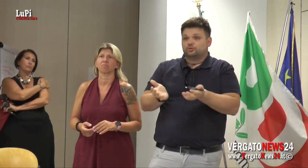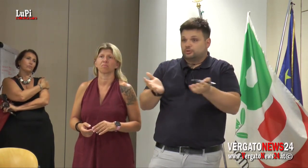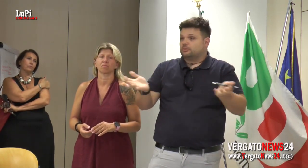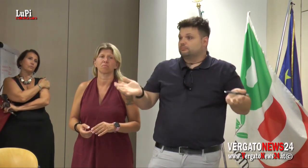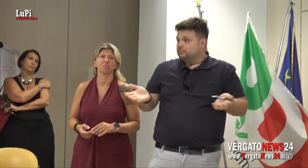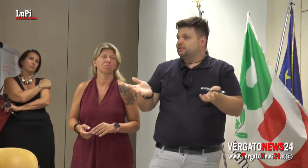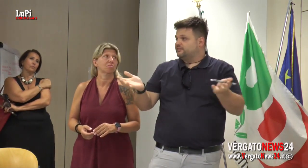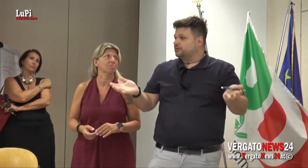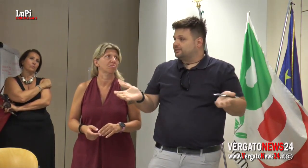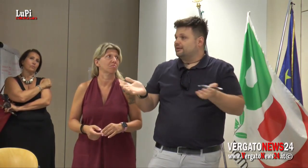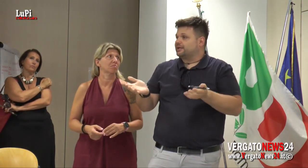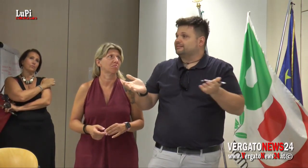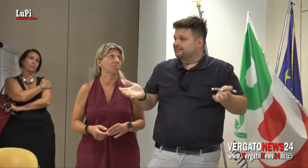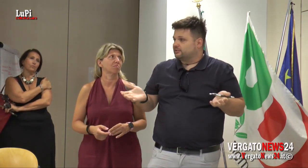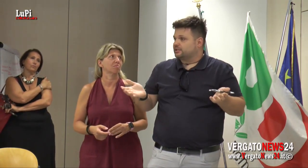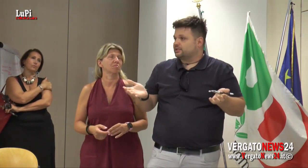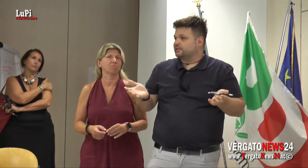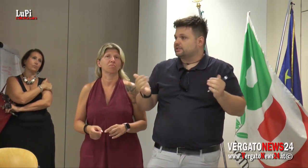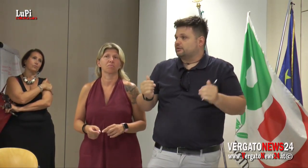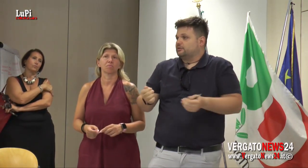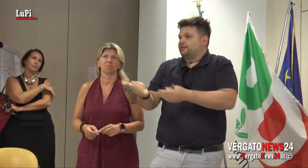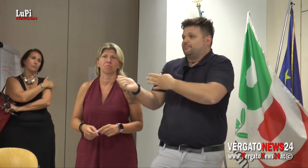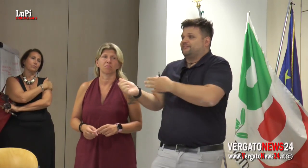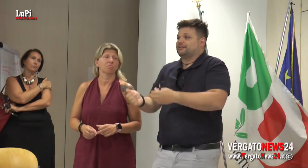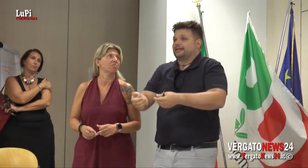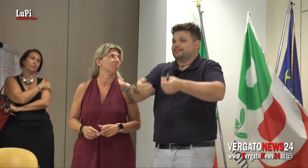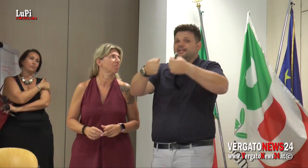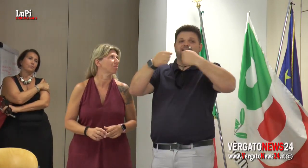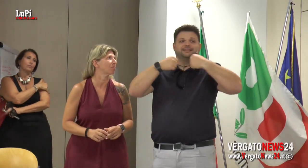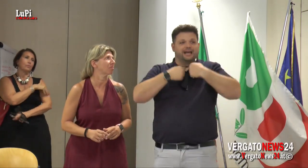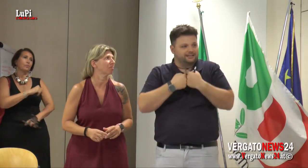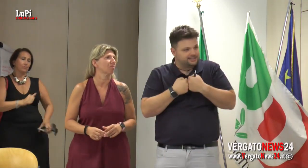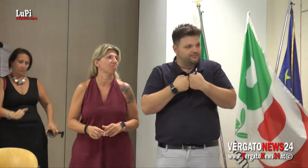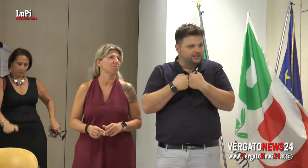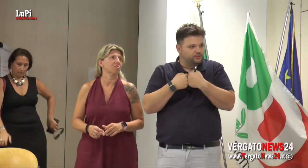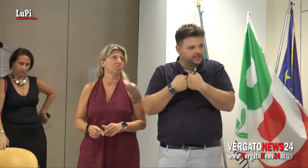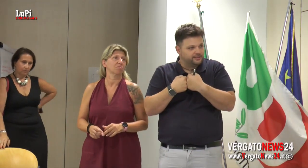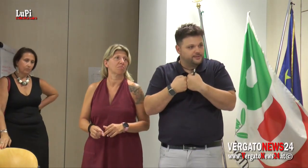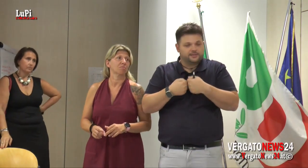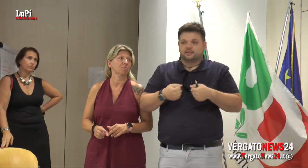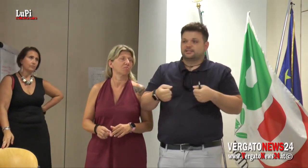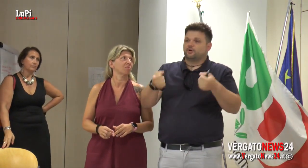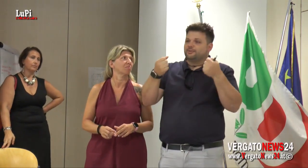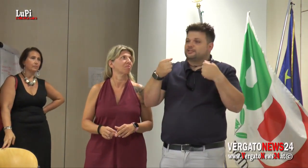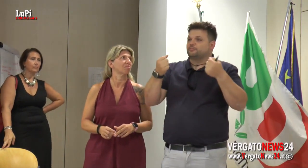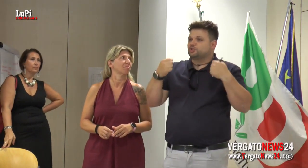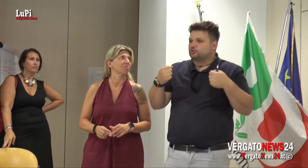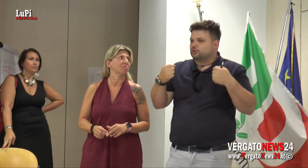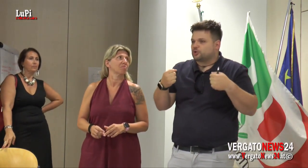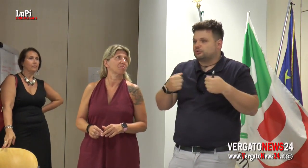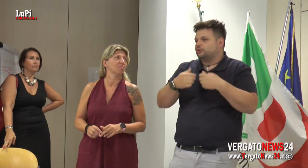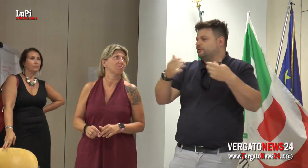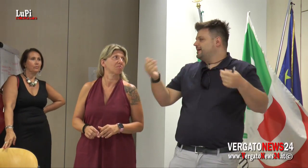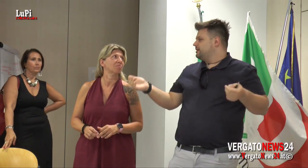mettono in difficoltà l'organizzazione dei servizi. Allora, noi abbiamo fatto la riserva indiana, se la vogliamo dire. Siamo rimasti come